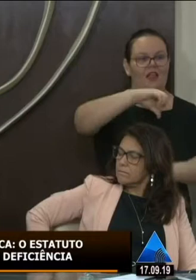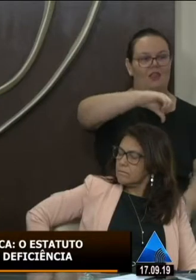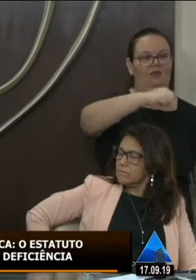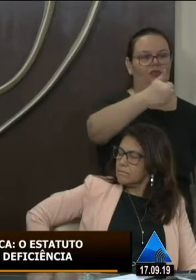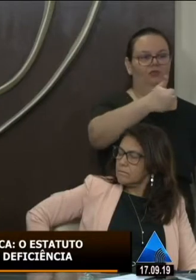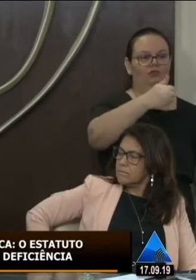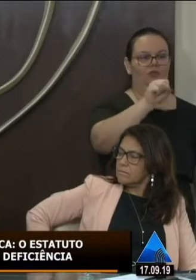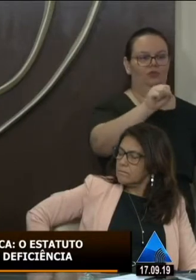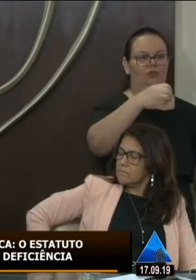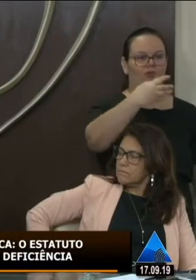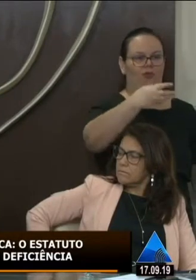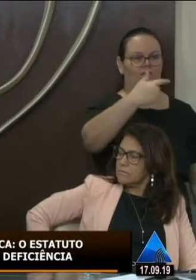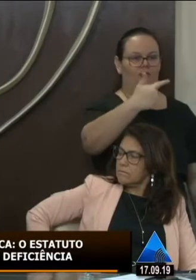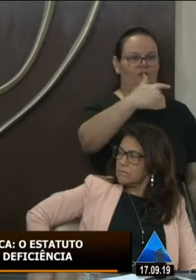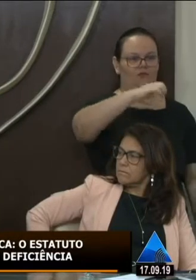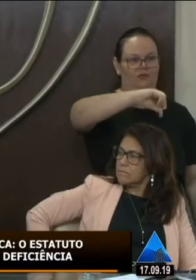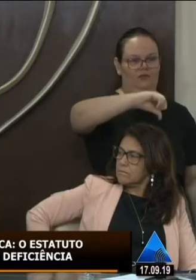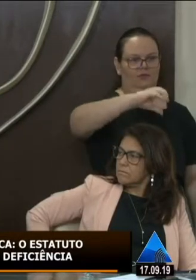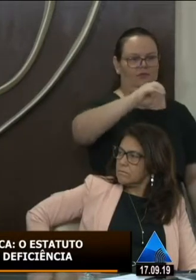9184 2902